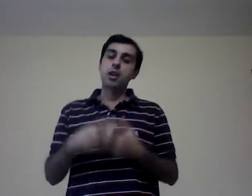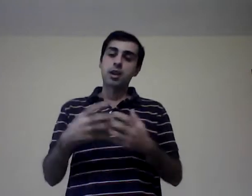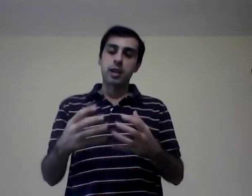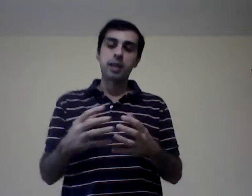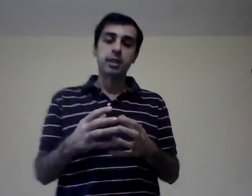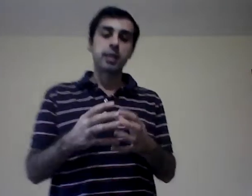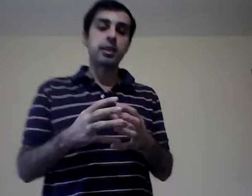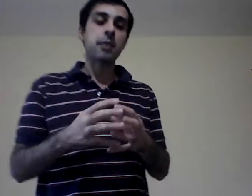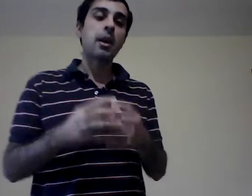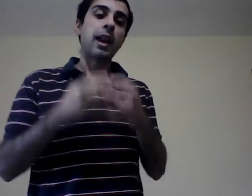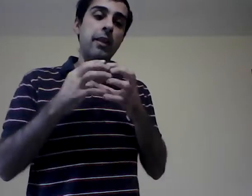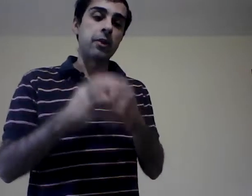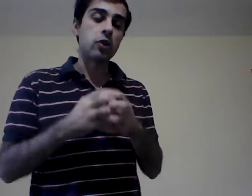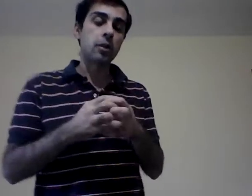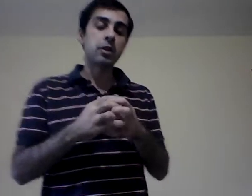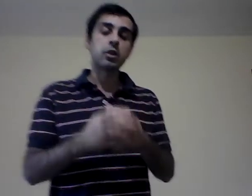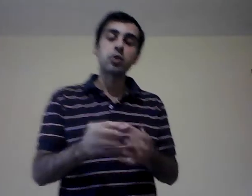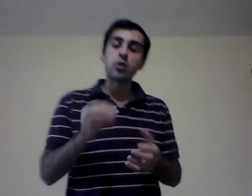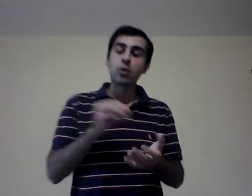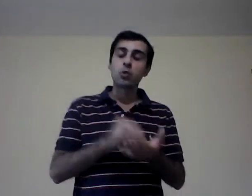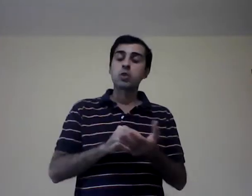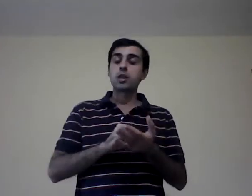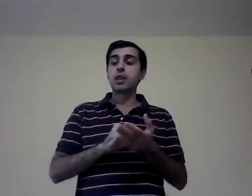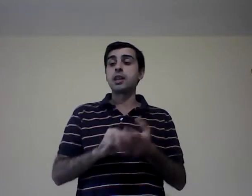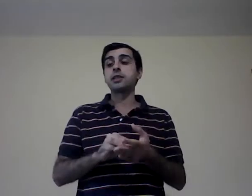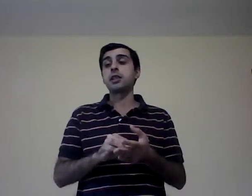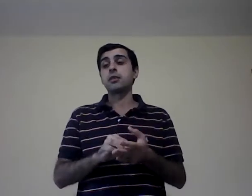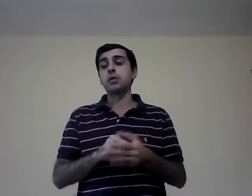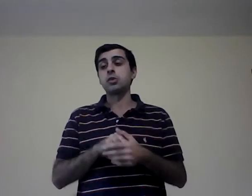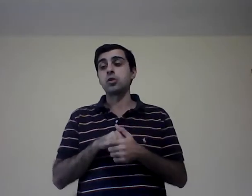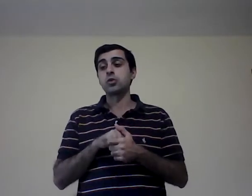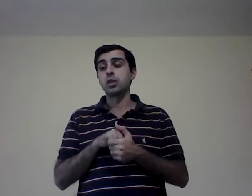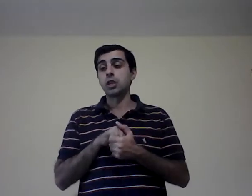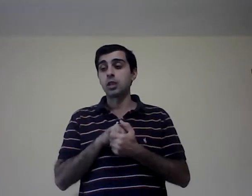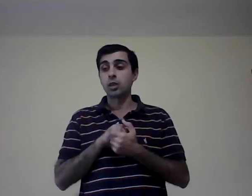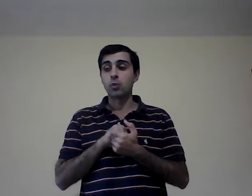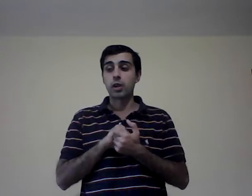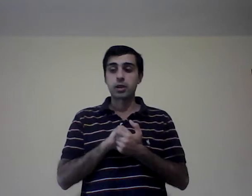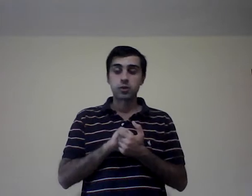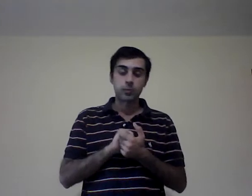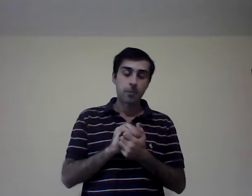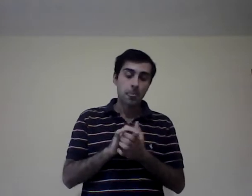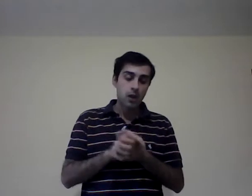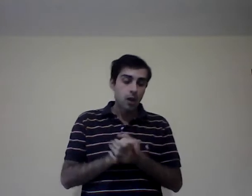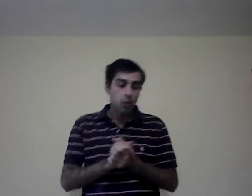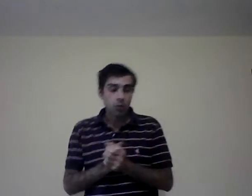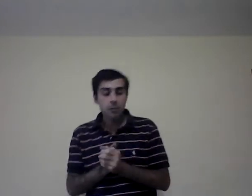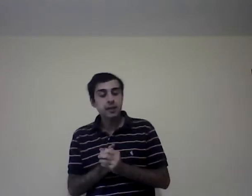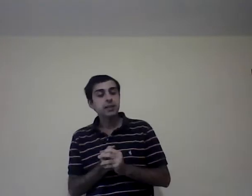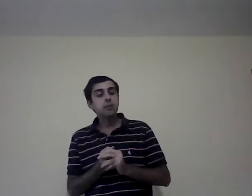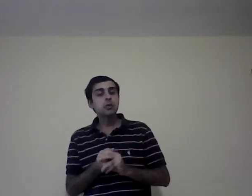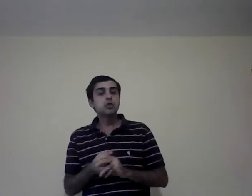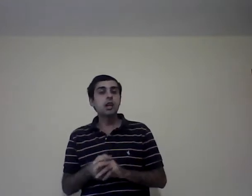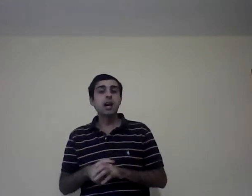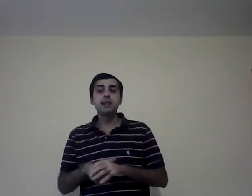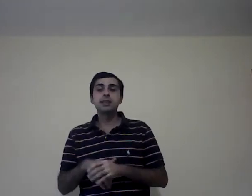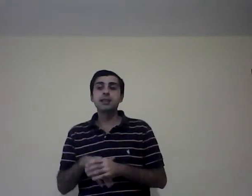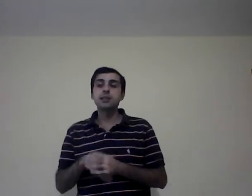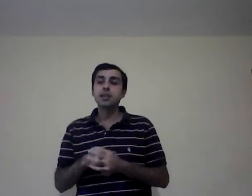Este tema, la definición de administración, puse esa definición, ¿sí? Que está en lugar de eso. Luego pasamos al tema